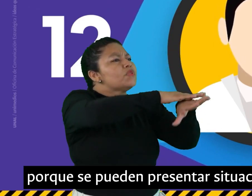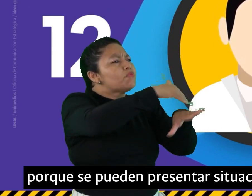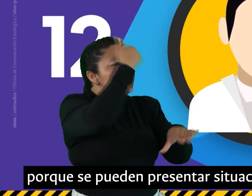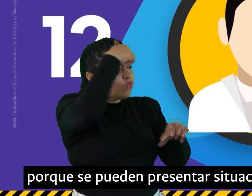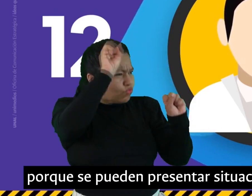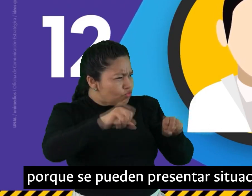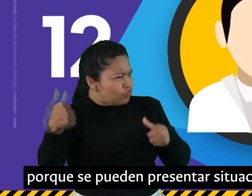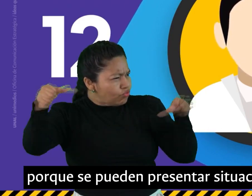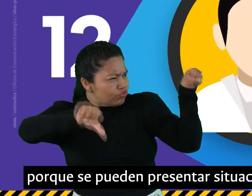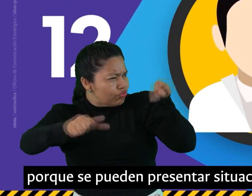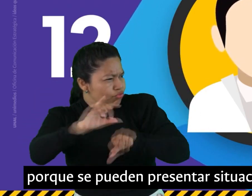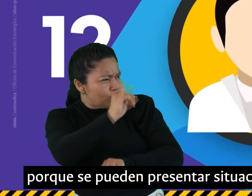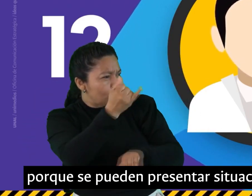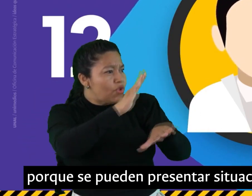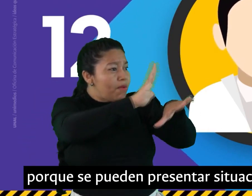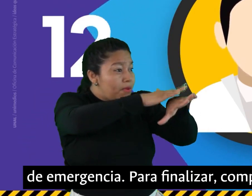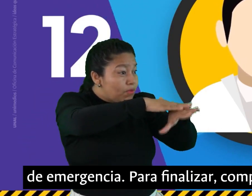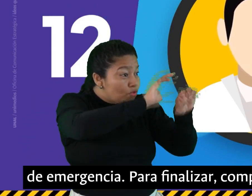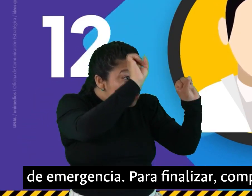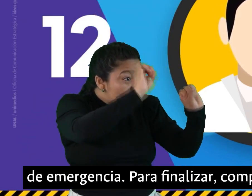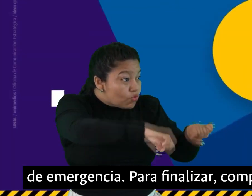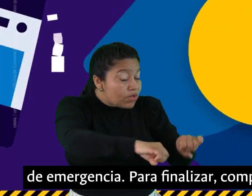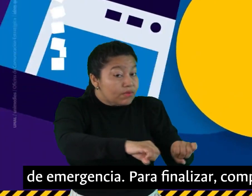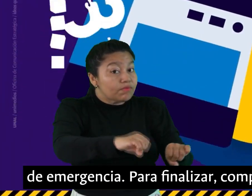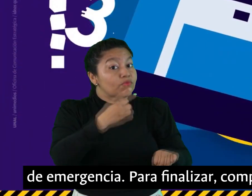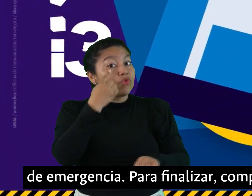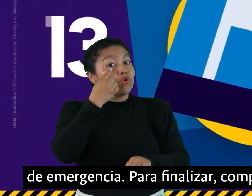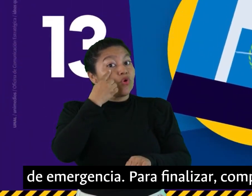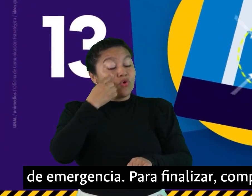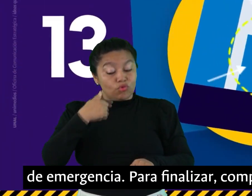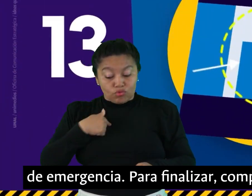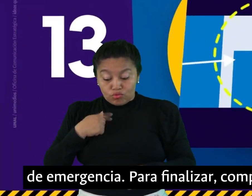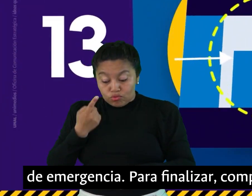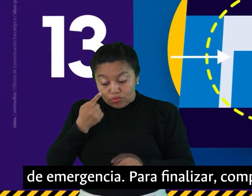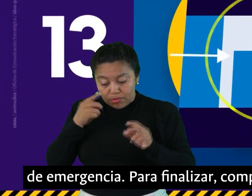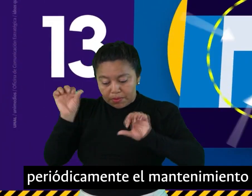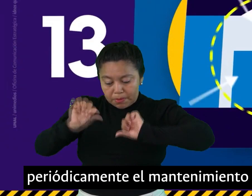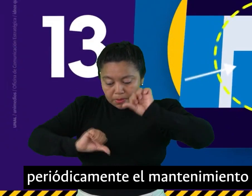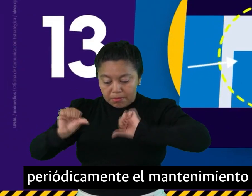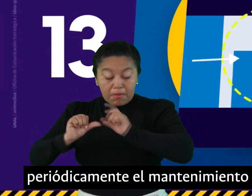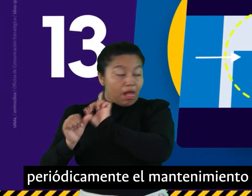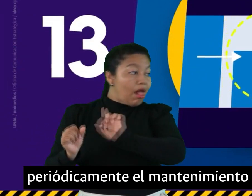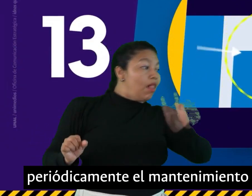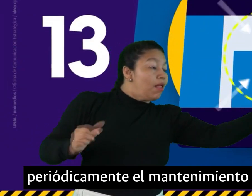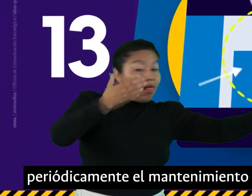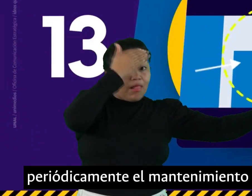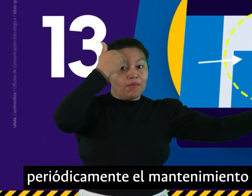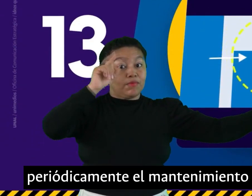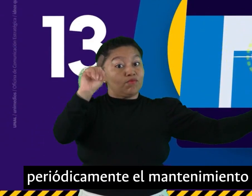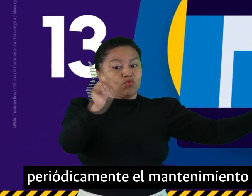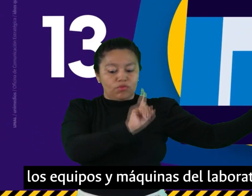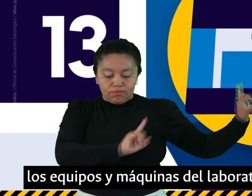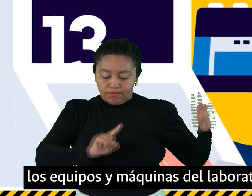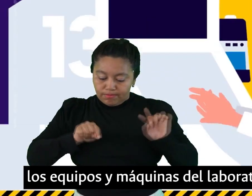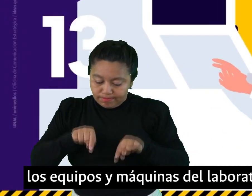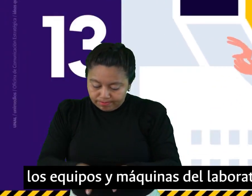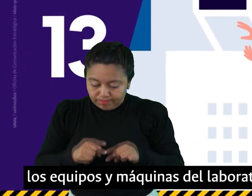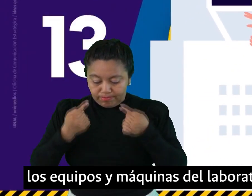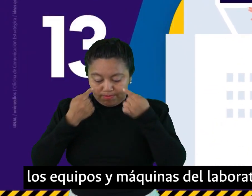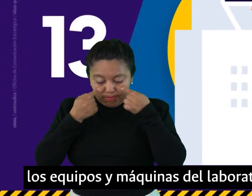porque se pueden presentar situaciones de emergencia. Para finalizar, compruebe periódicamente el mantenimiento de los equipos y máquinas del